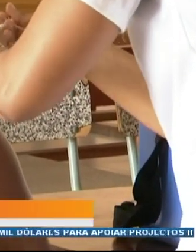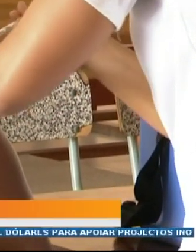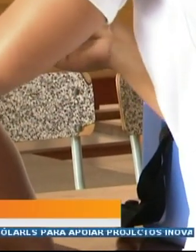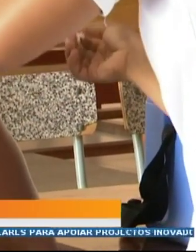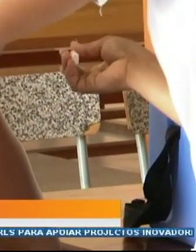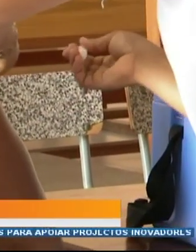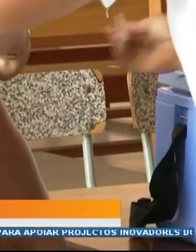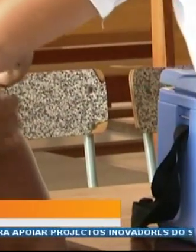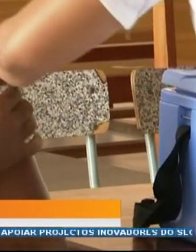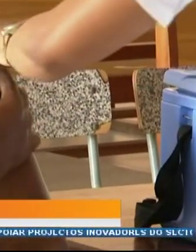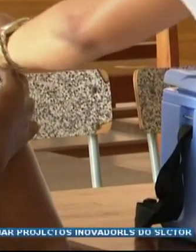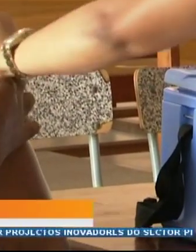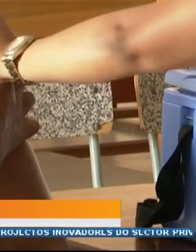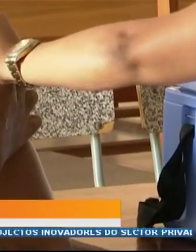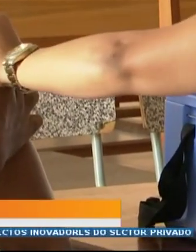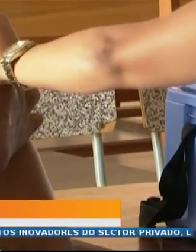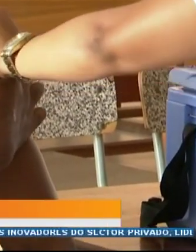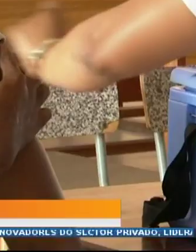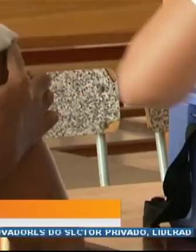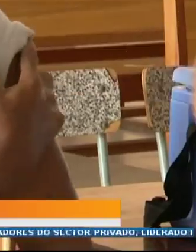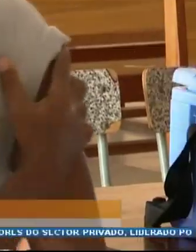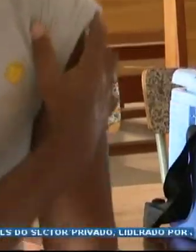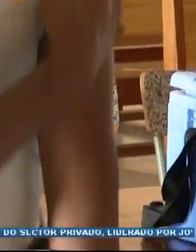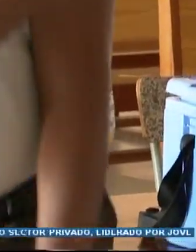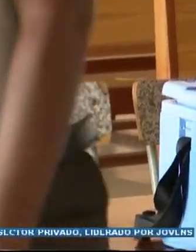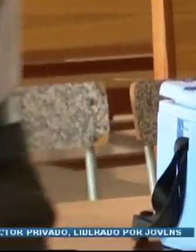incerteza científica em relação à Covid-19.